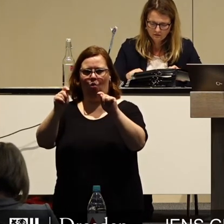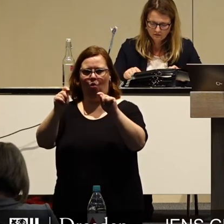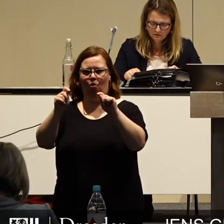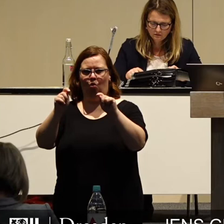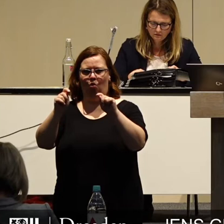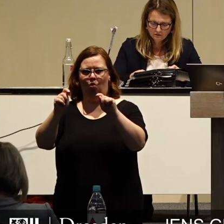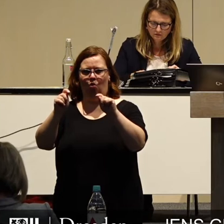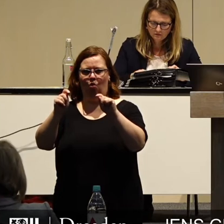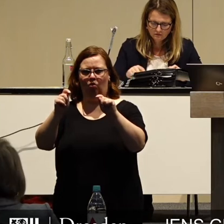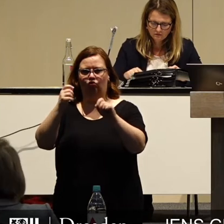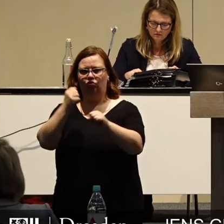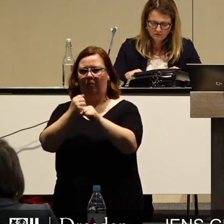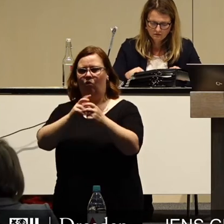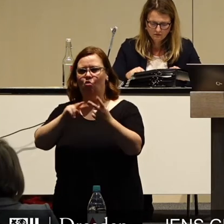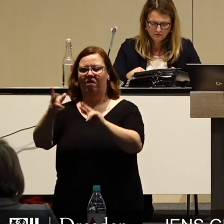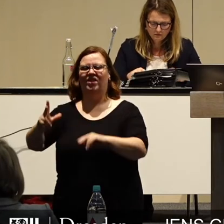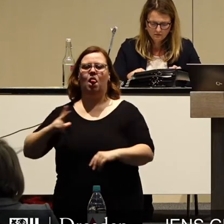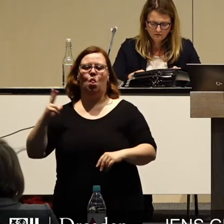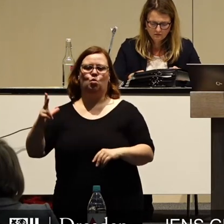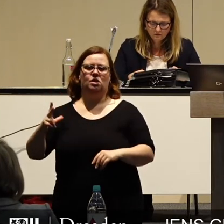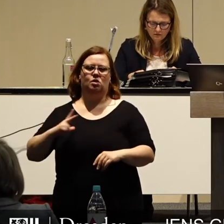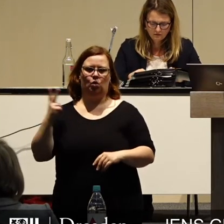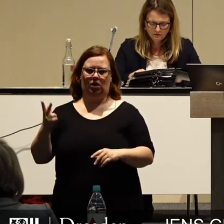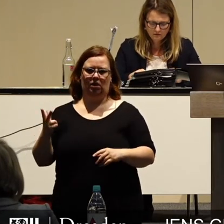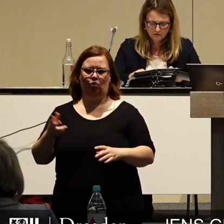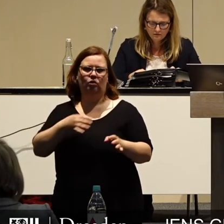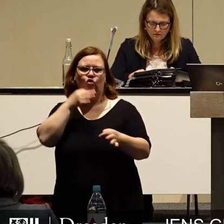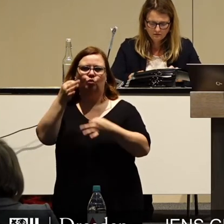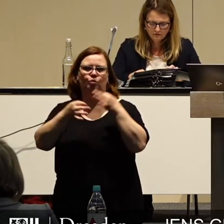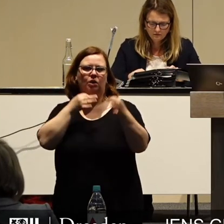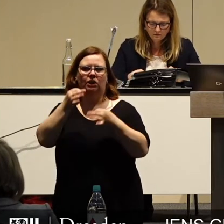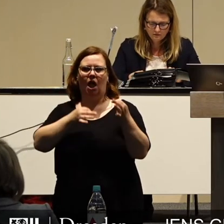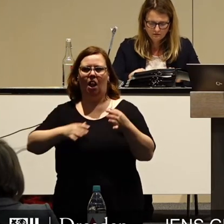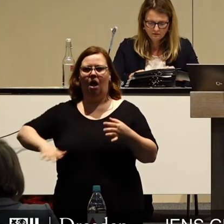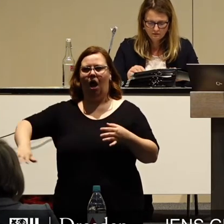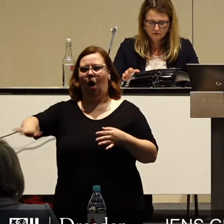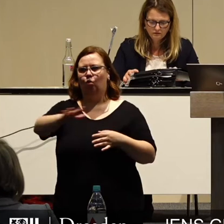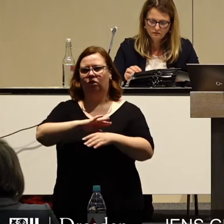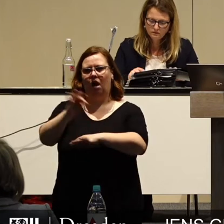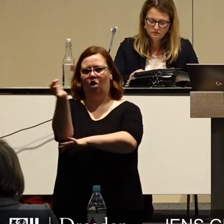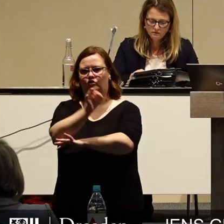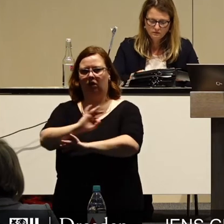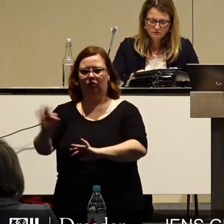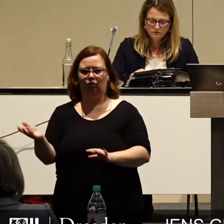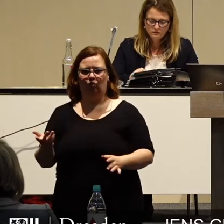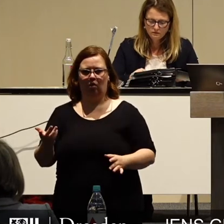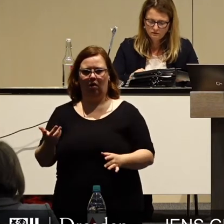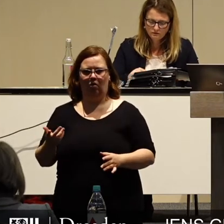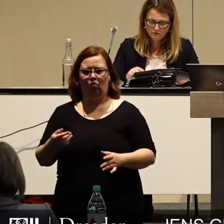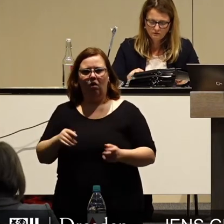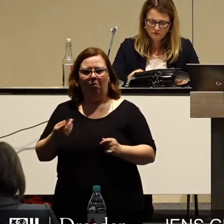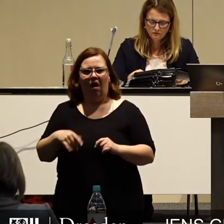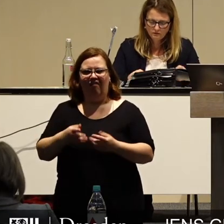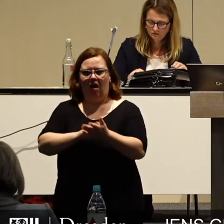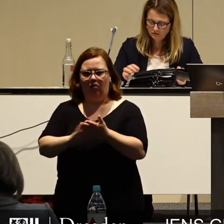in Luxusmaßnahmen oder besonderen außenarchitektonischen Gestaltungen